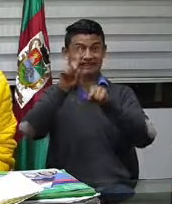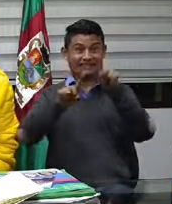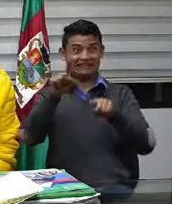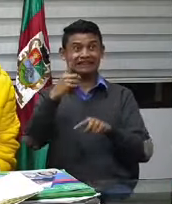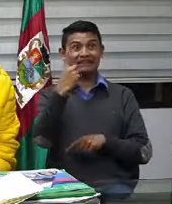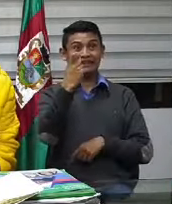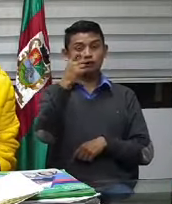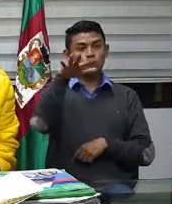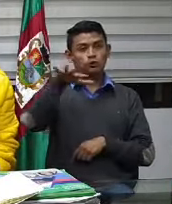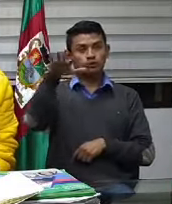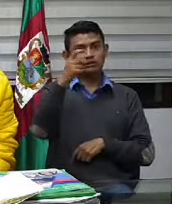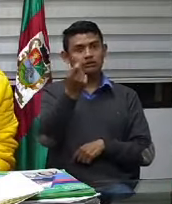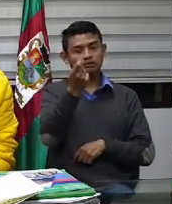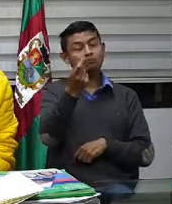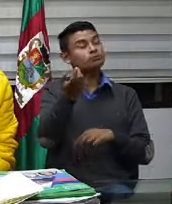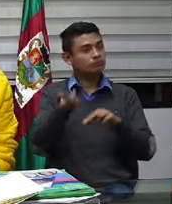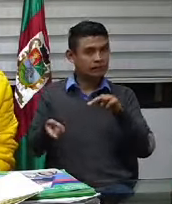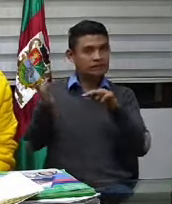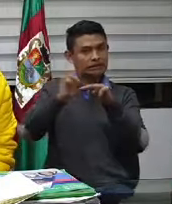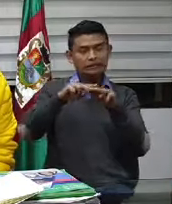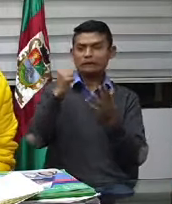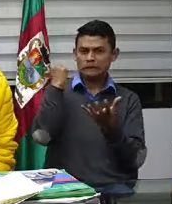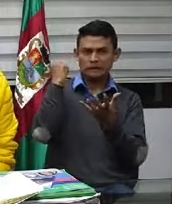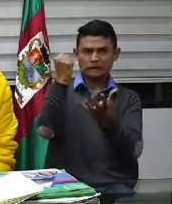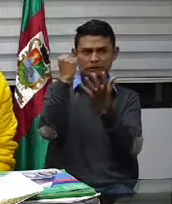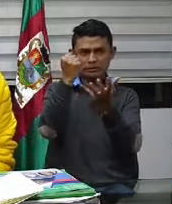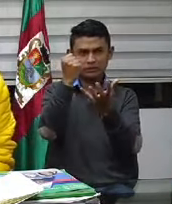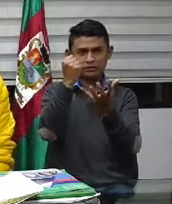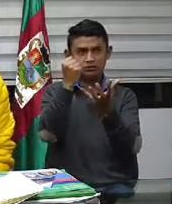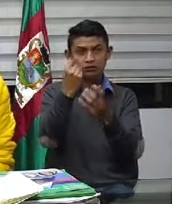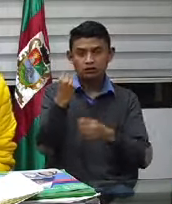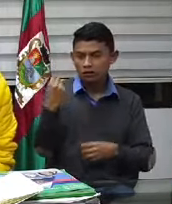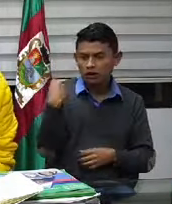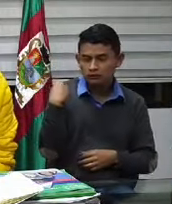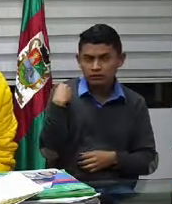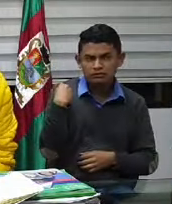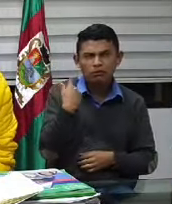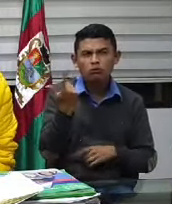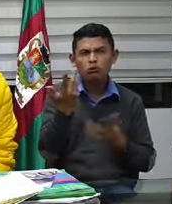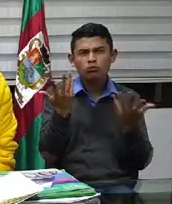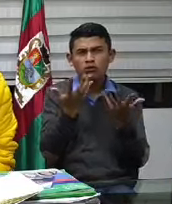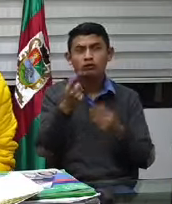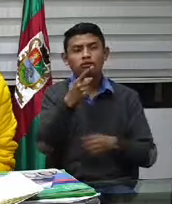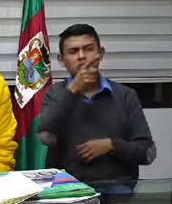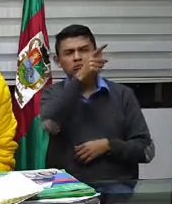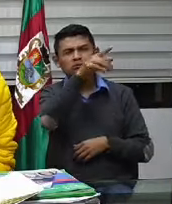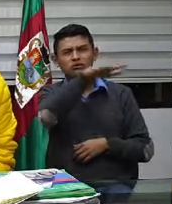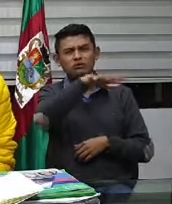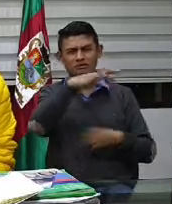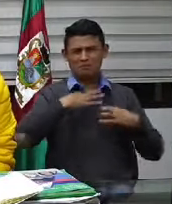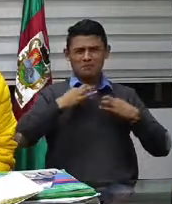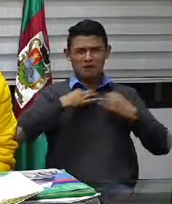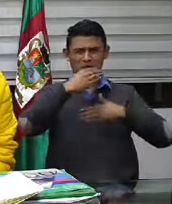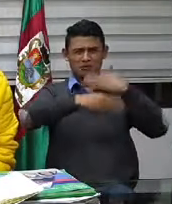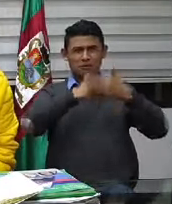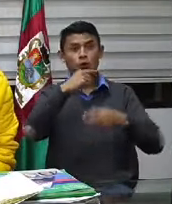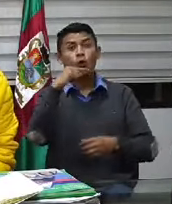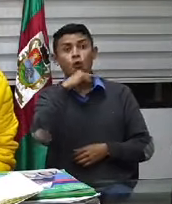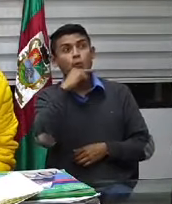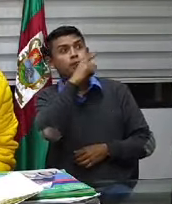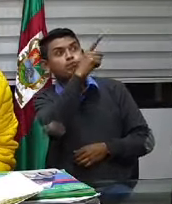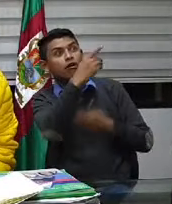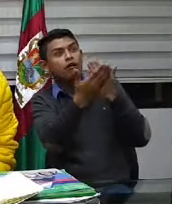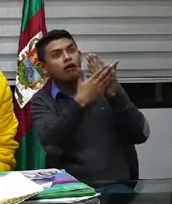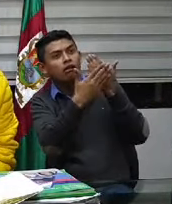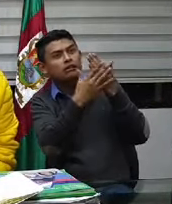Todos los que nos han informado, nos hemos visto en las calles los trapos rojos, hemos ido a llevarles allá. Por lo menos 25 o 30 viviendas les hemos